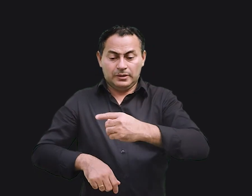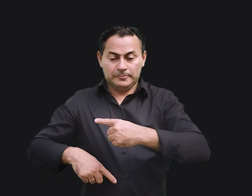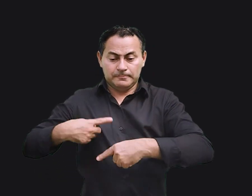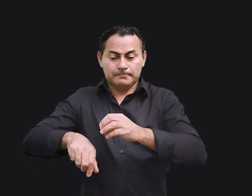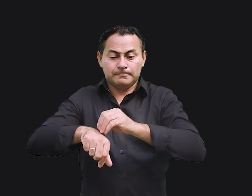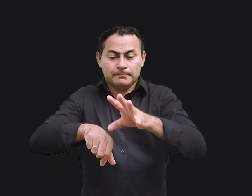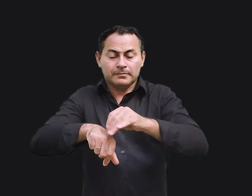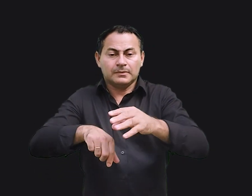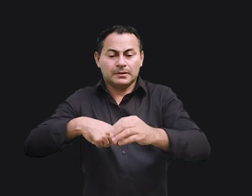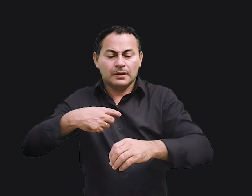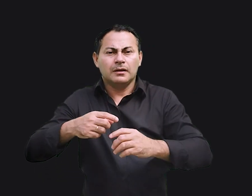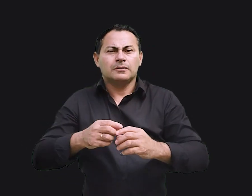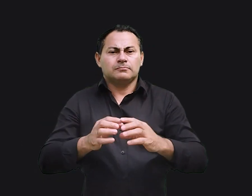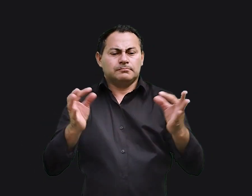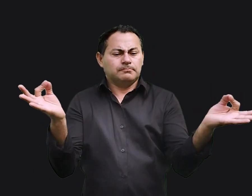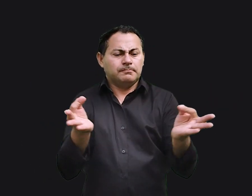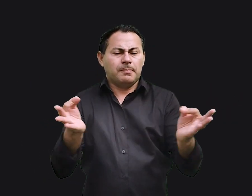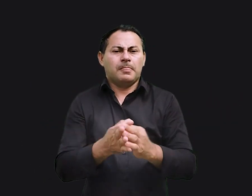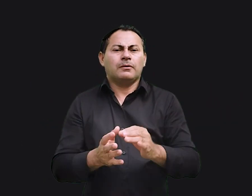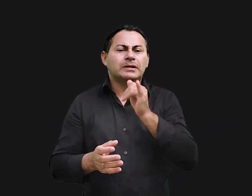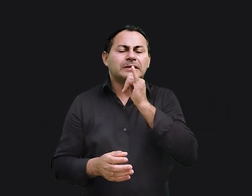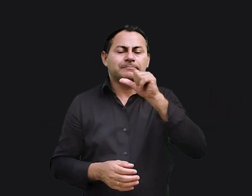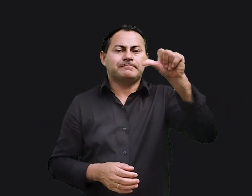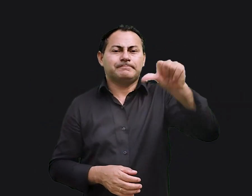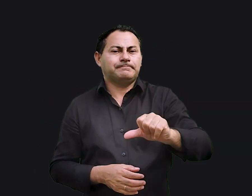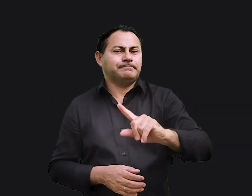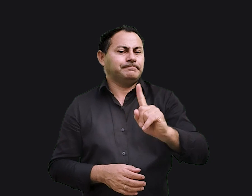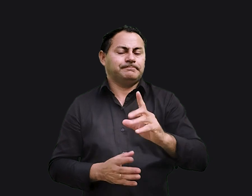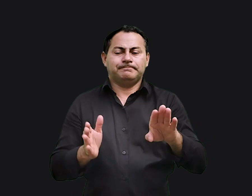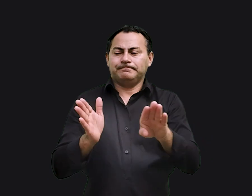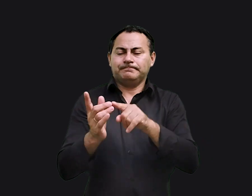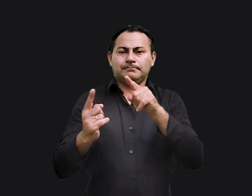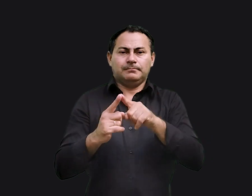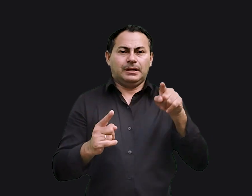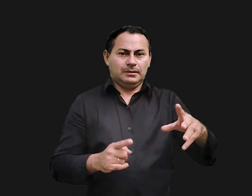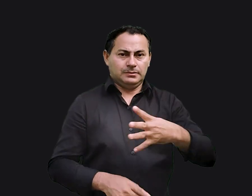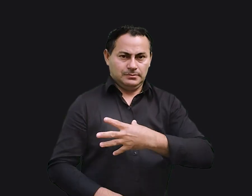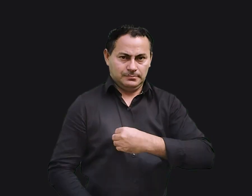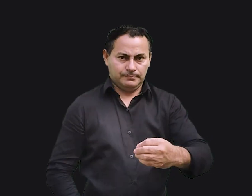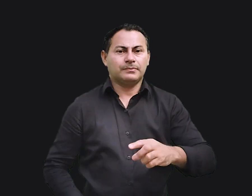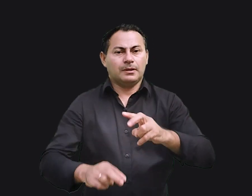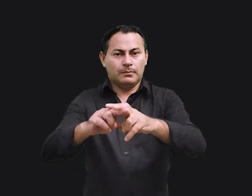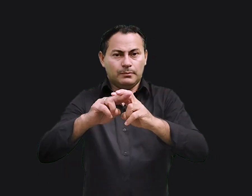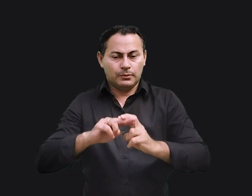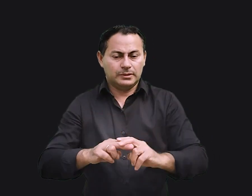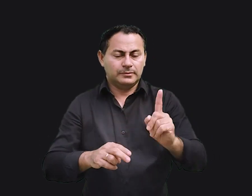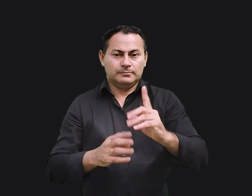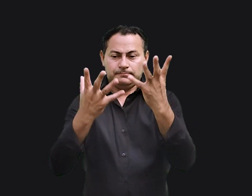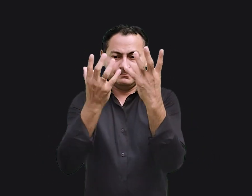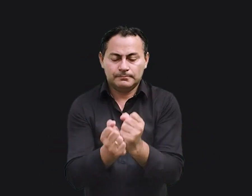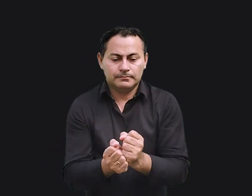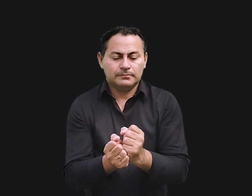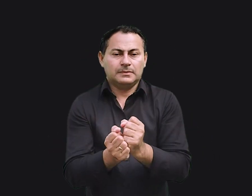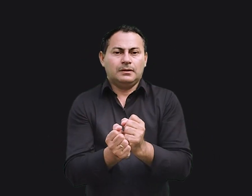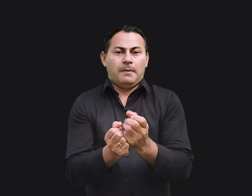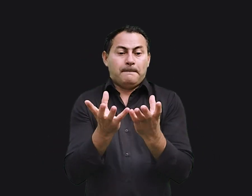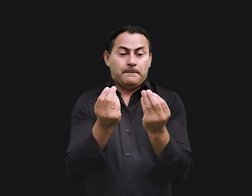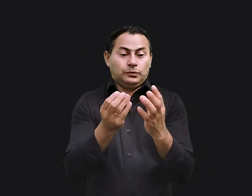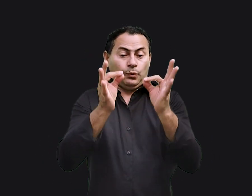imagem de perfeição, se tornará um exemplo irreal e inatingível para eles. Por isso, não assuma a posição de muito